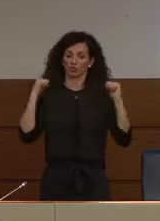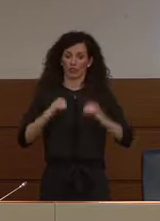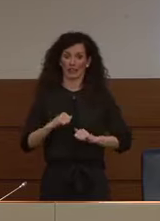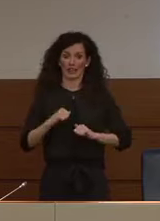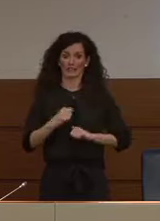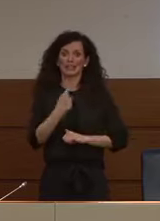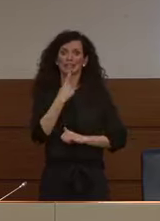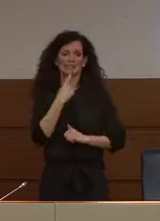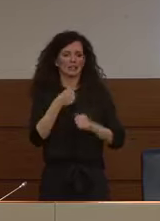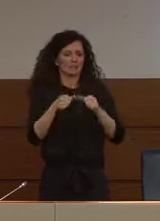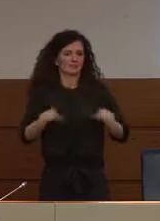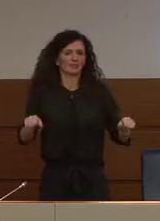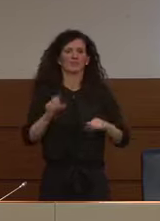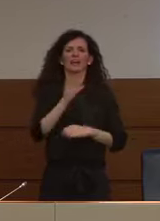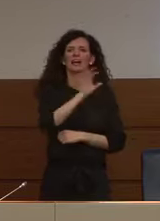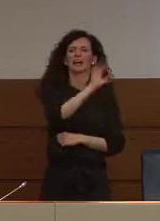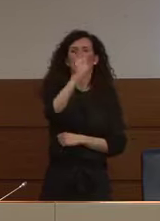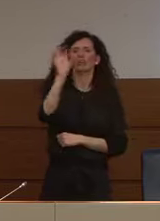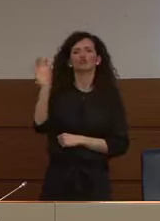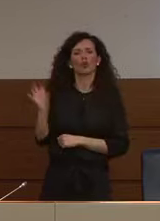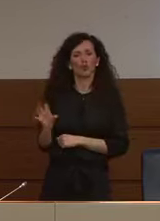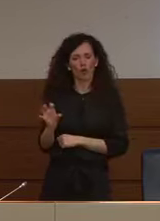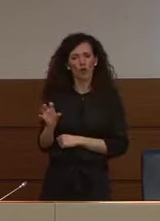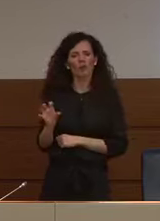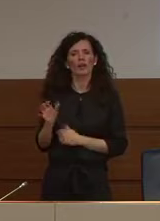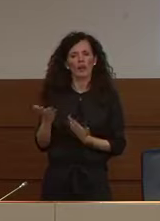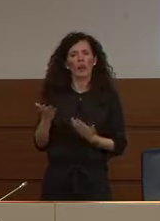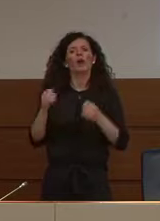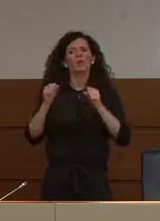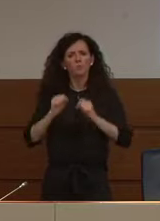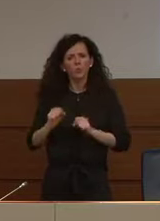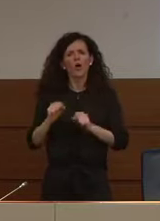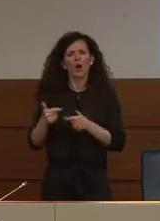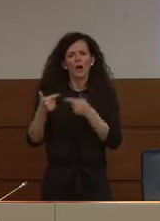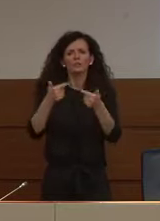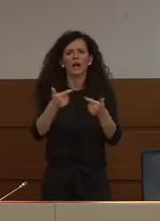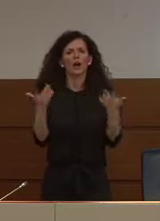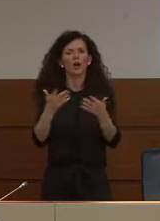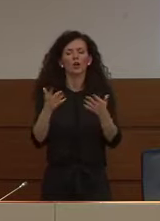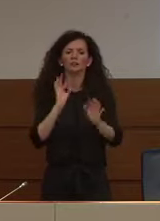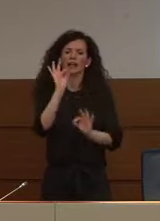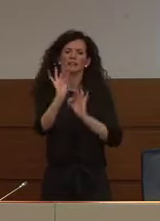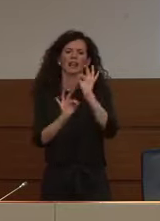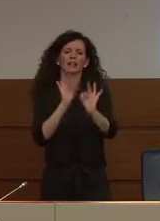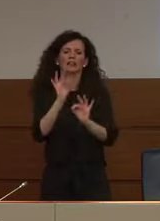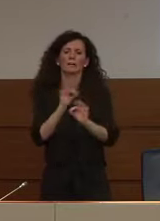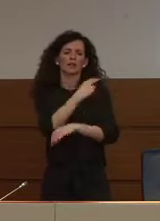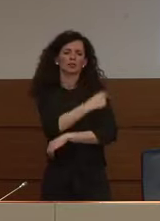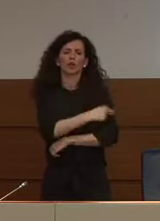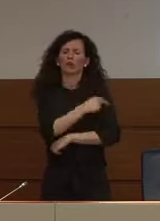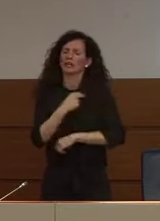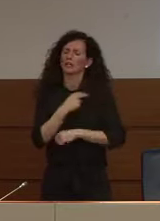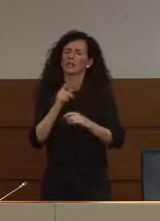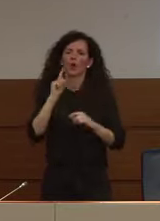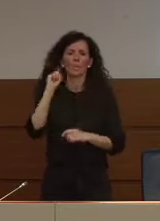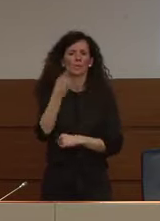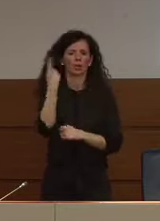nelle varie regioni abbiano il miglior trattamento clinico oggi possibile